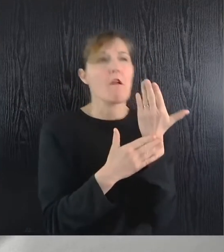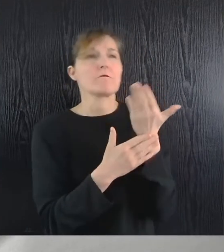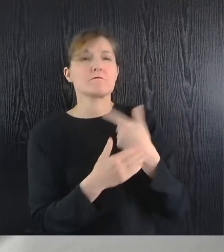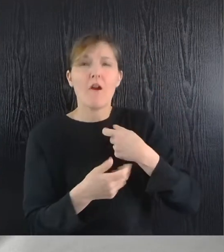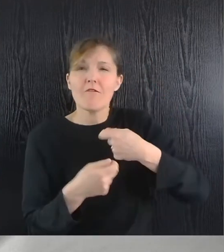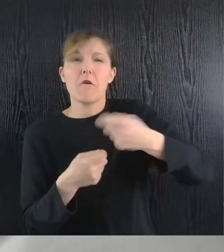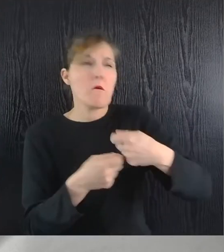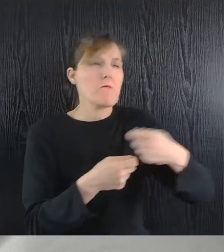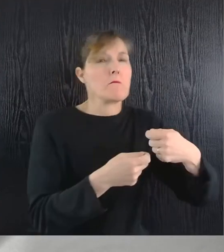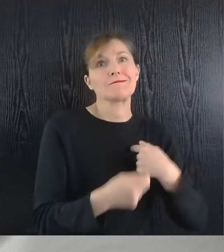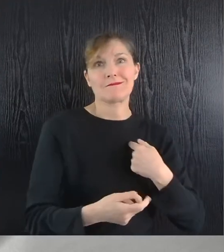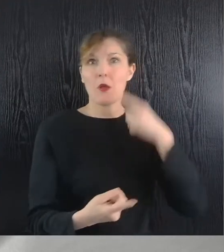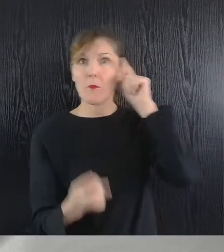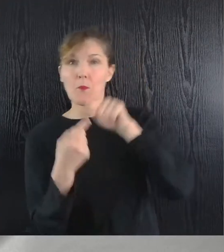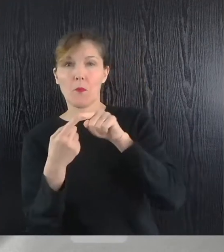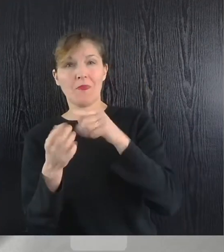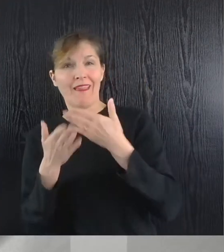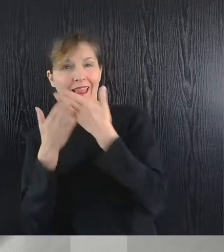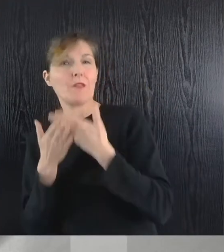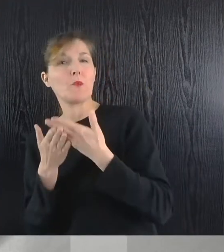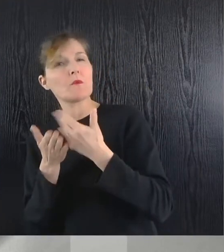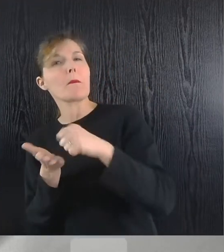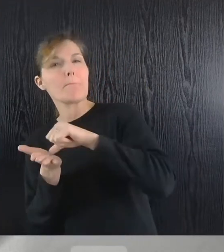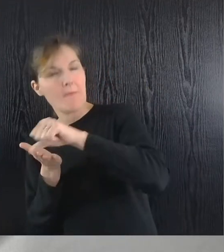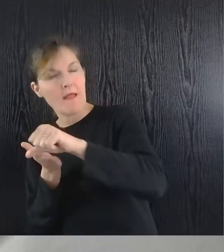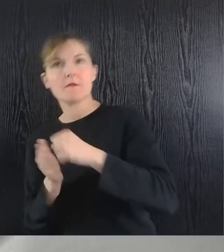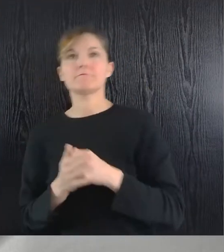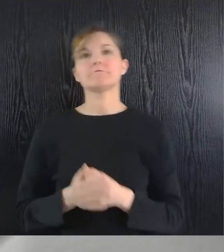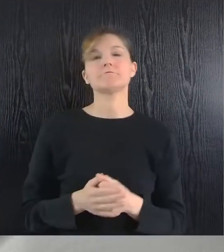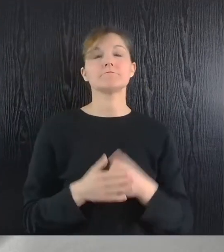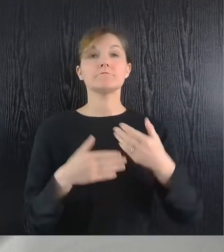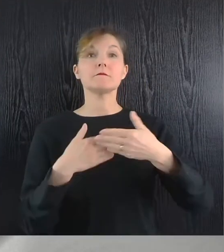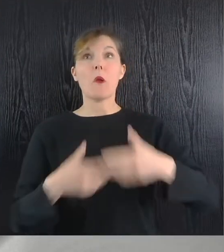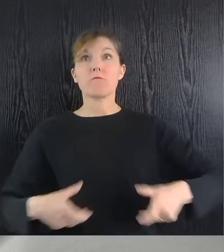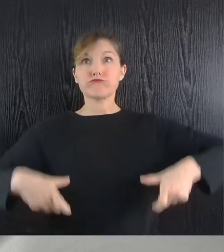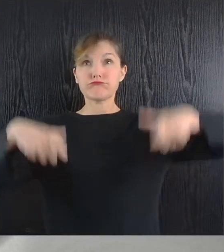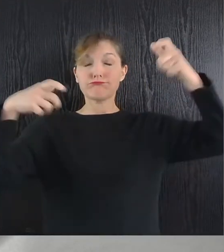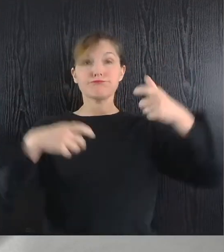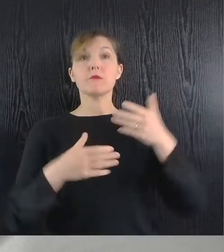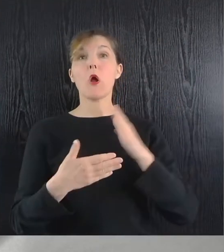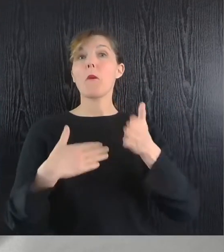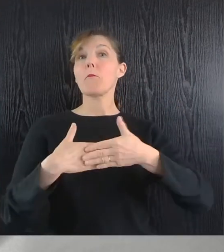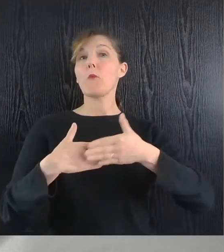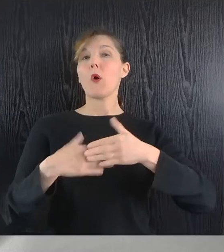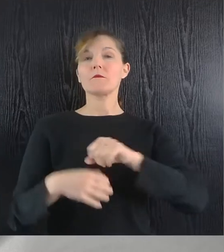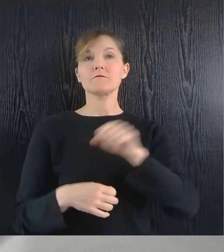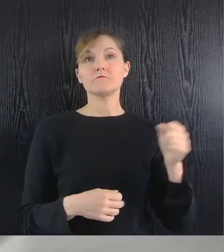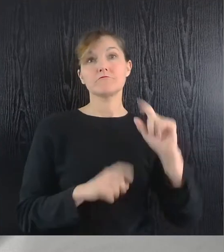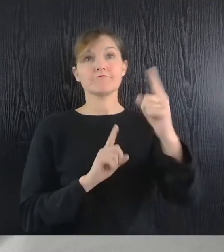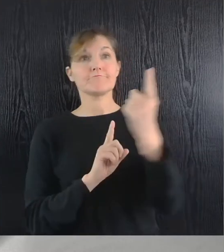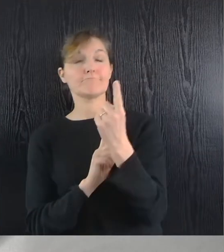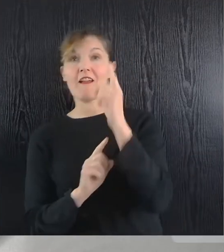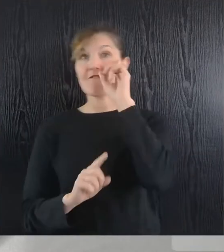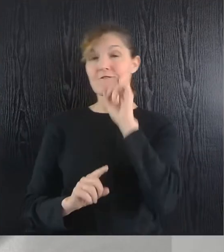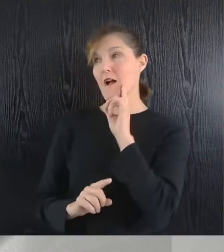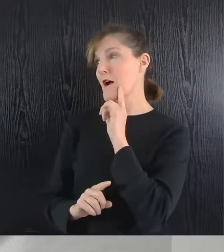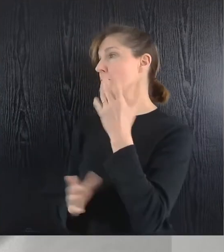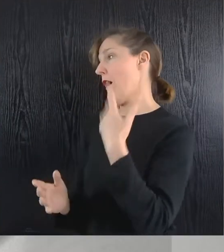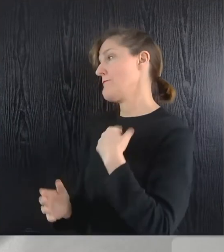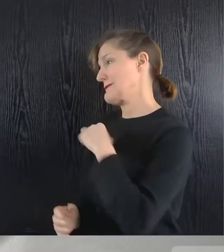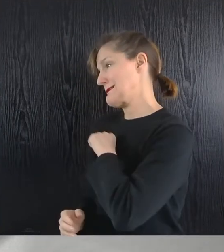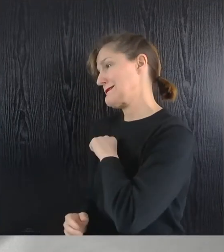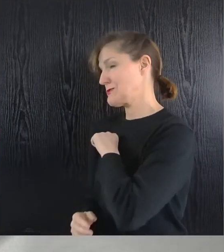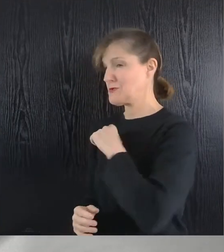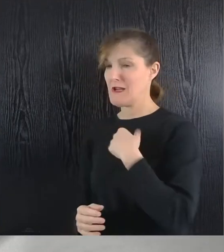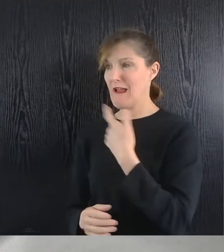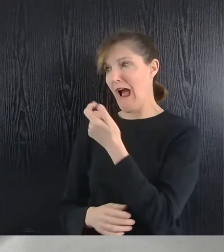de l'argent pour payer ses études. À une porte d'immeuble, il a rencontré une femme qui lui a dit « Oh, désolé, je n'ai pas d